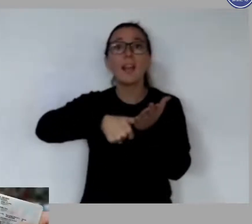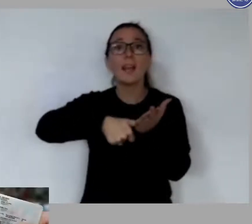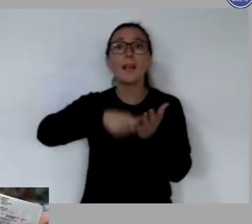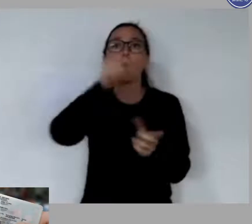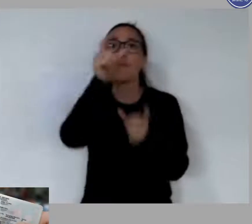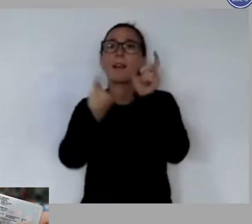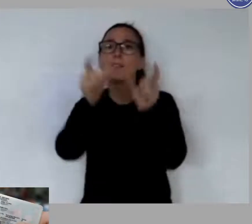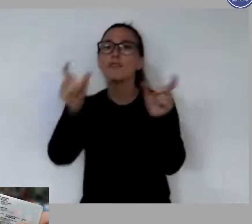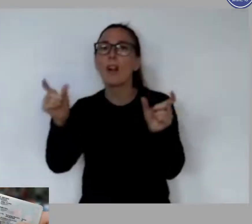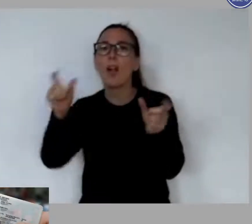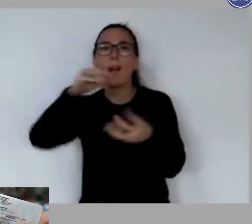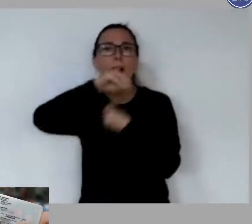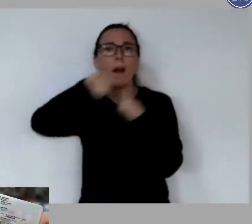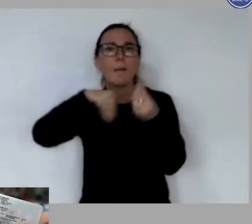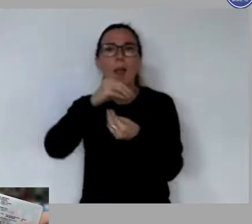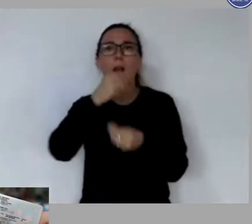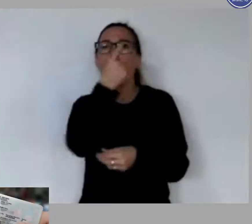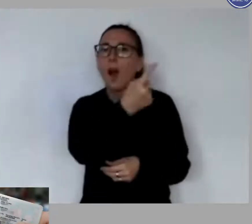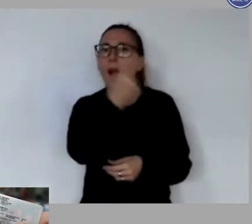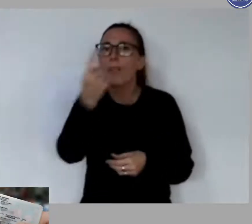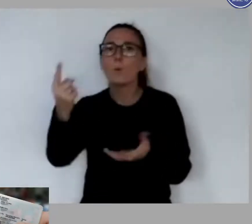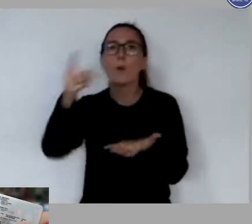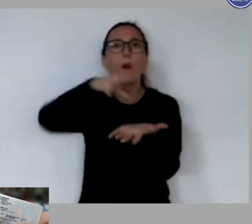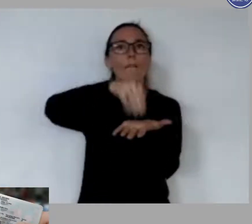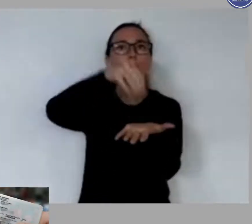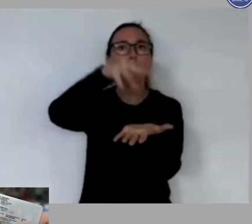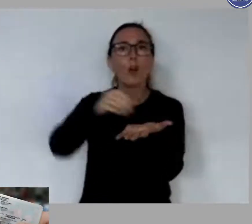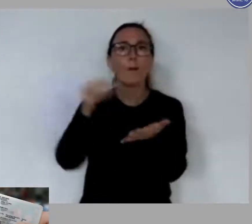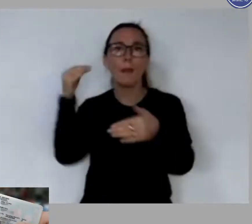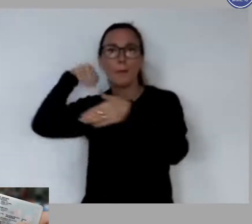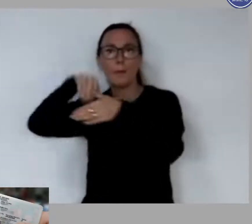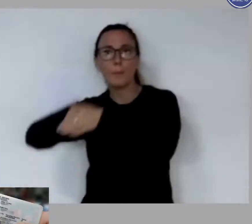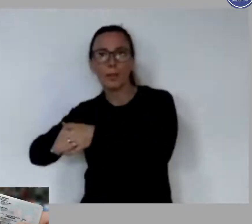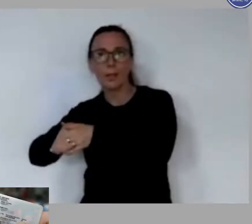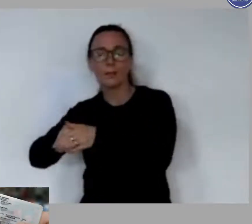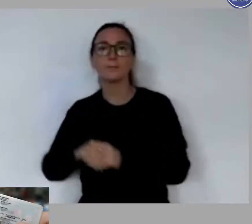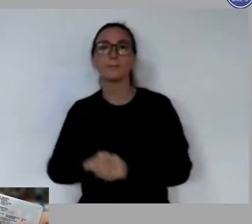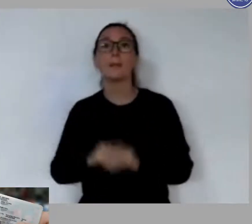Fotocopias de documentos de los integrantes de la familia